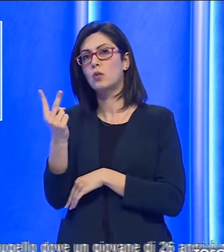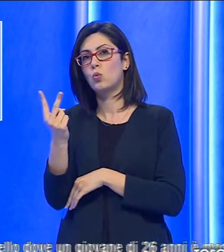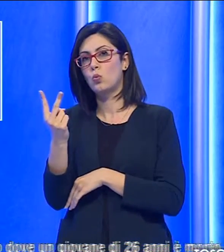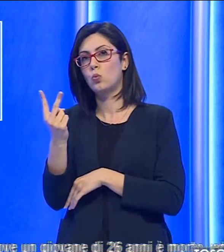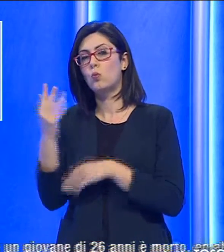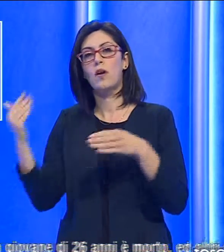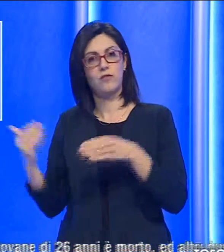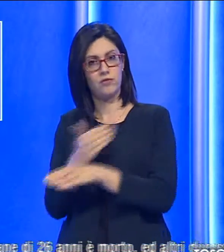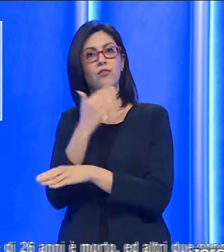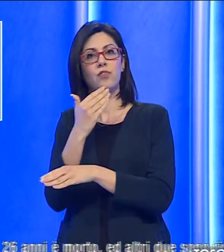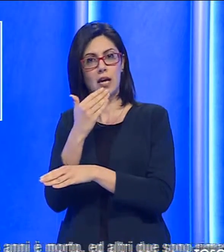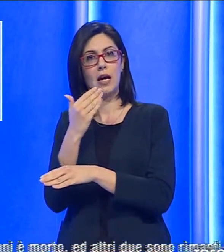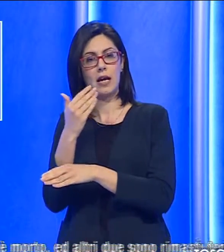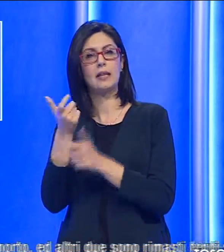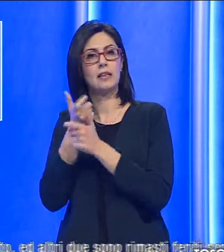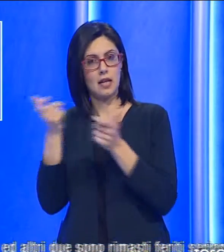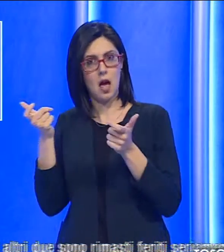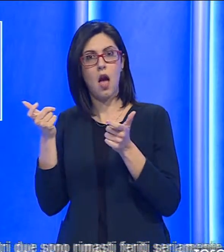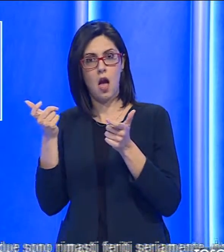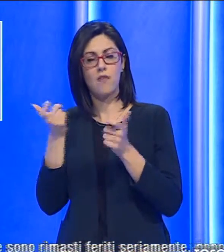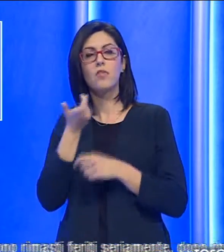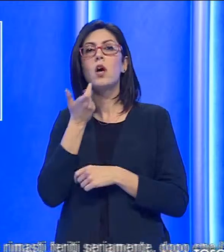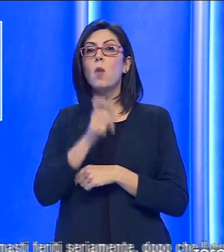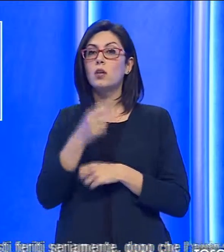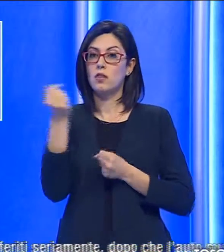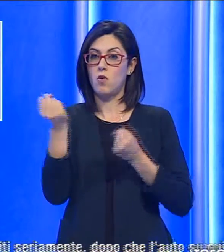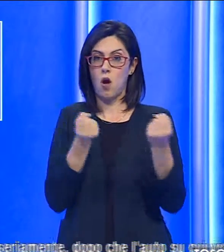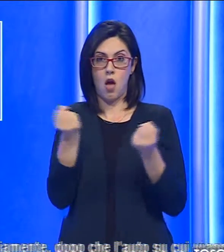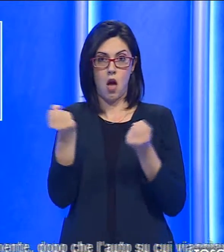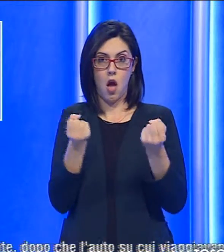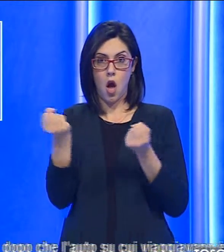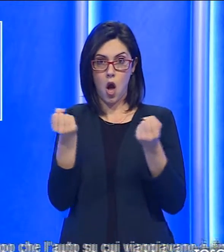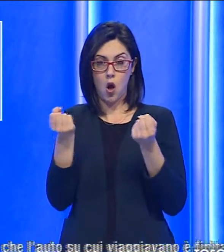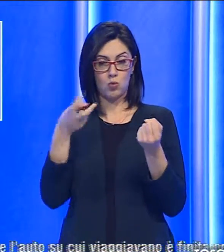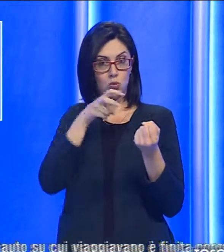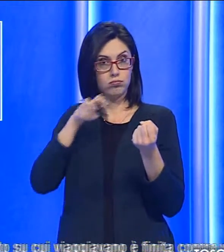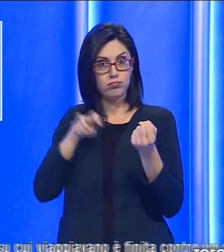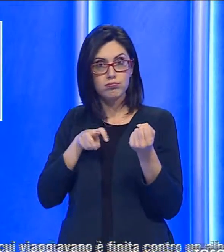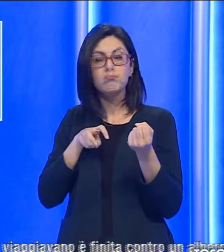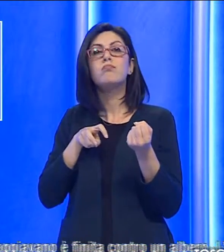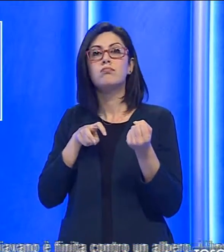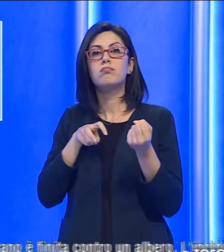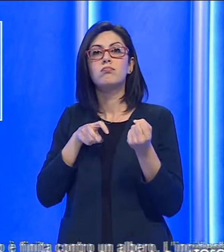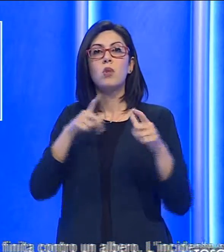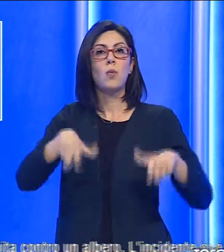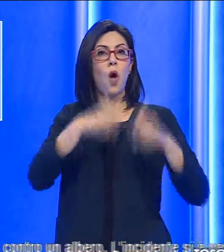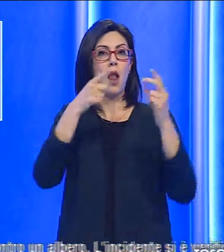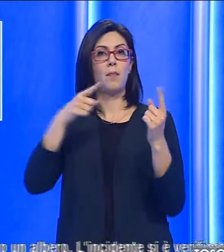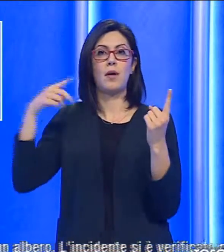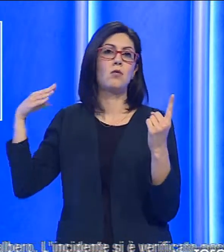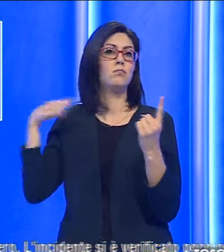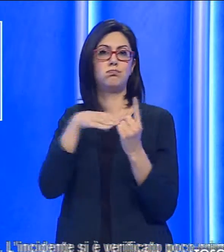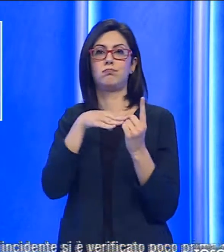feriti seriamente dopo che l'auto su cui viaggiavano è finita contro un albero.